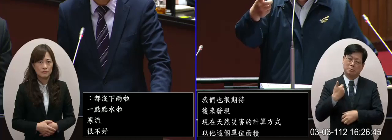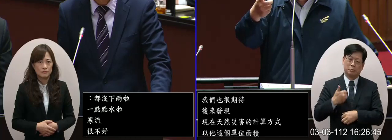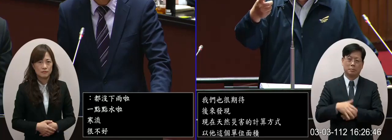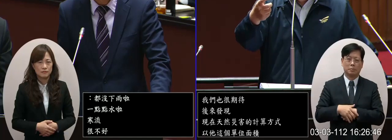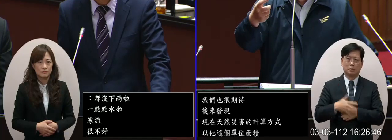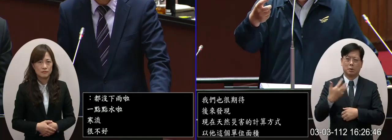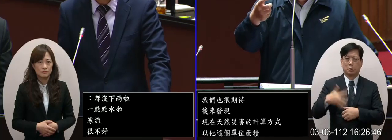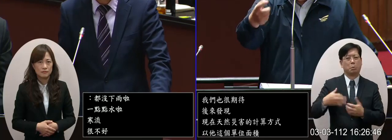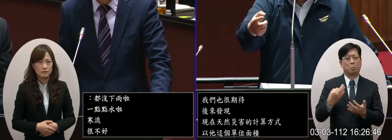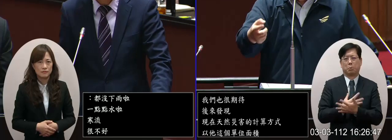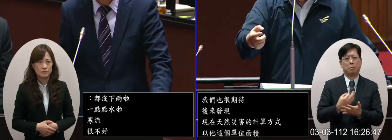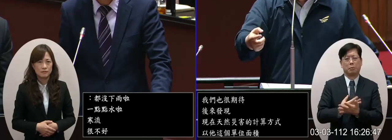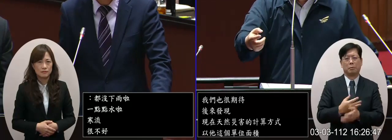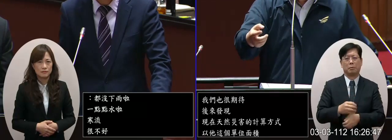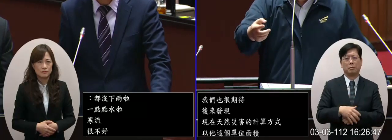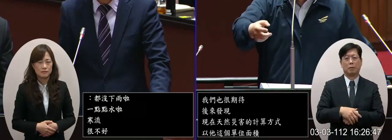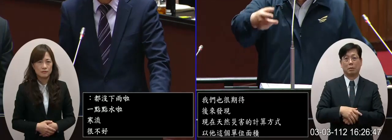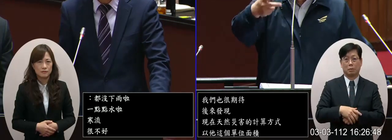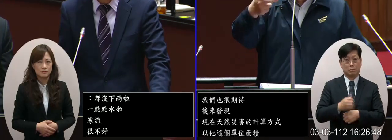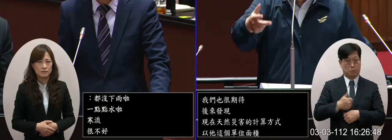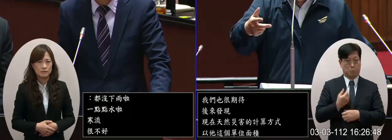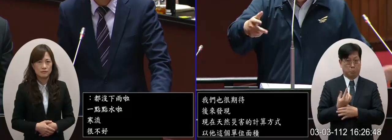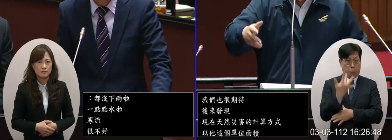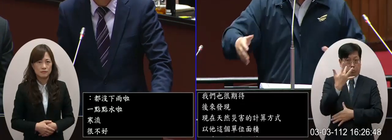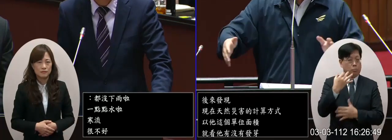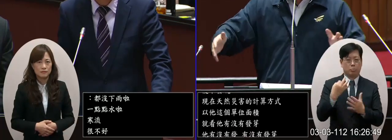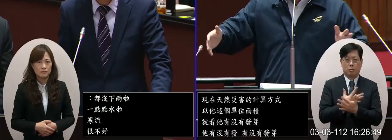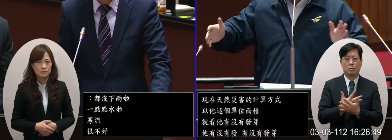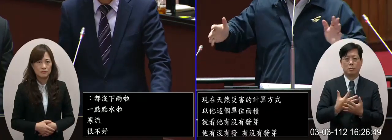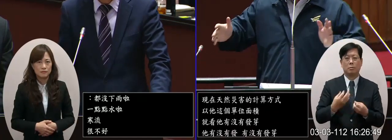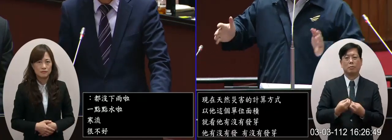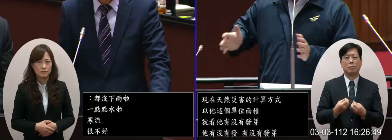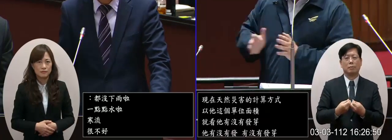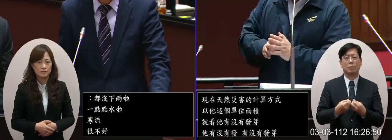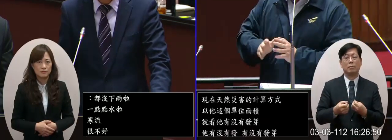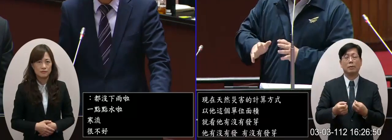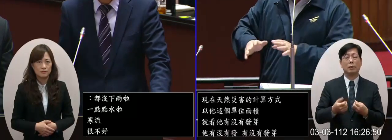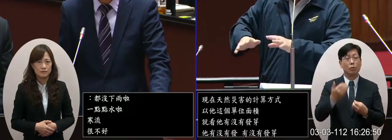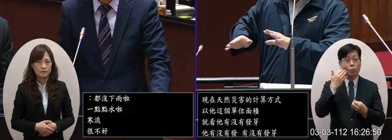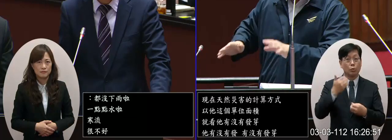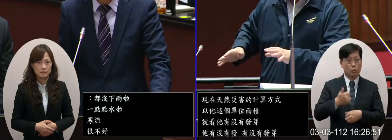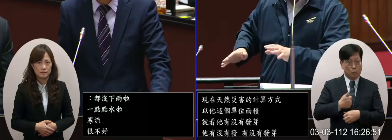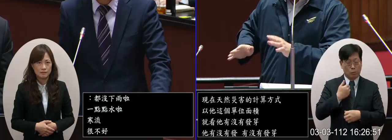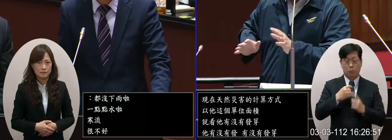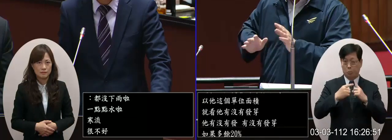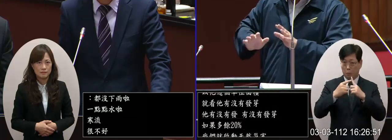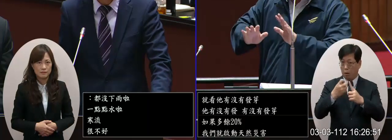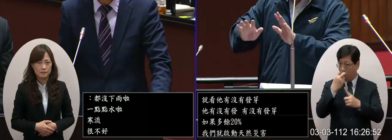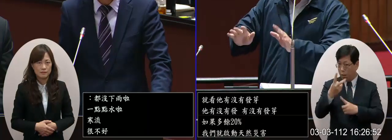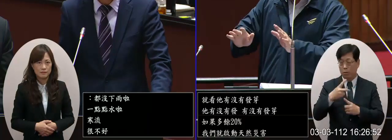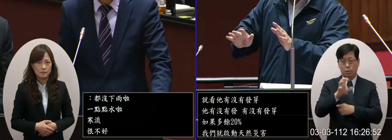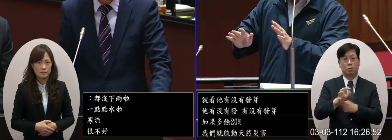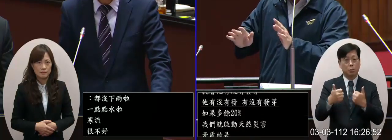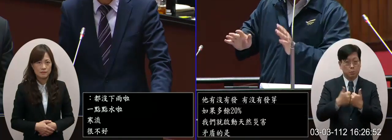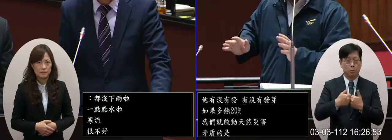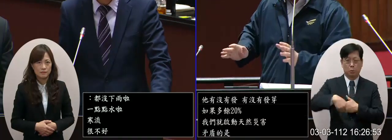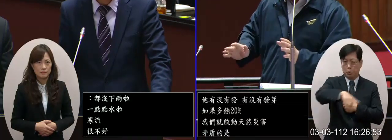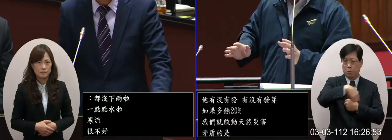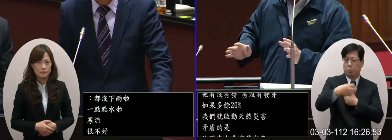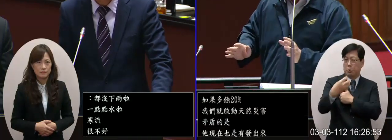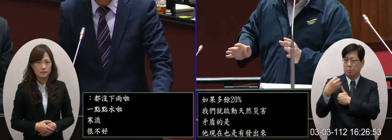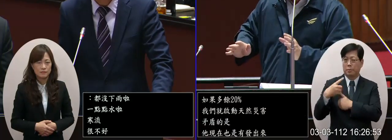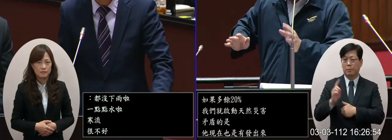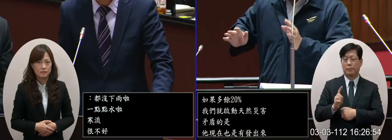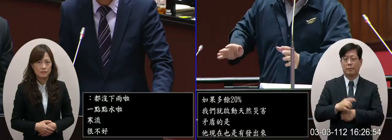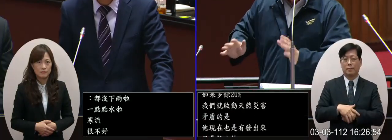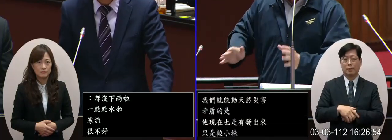水分不夠的問題所以它發出來比較小豬所以事實上在食物上灣井農會我們很多地方接收到的